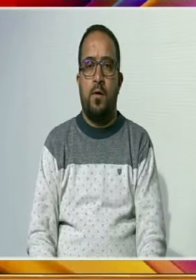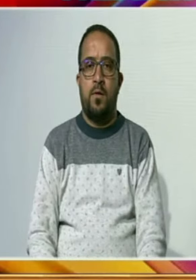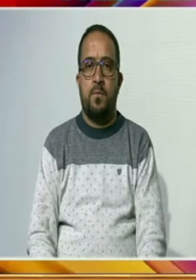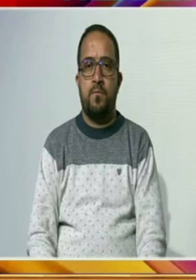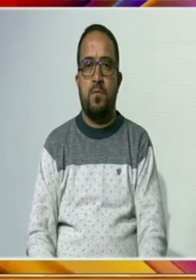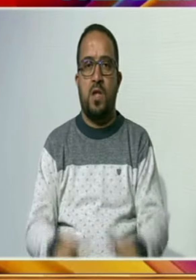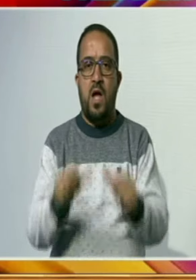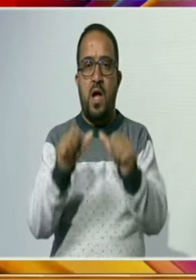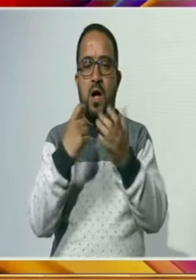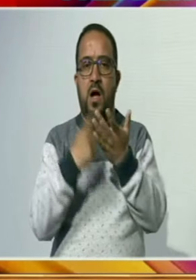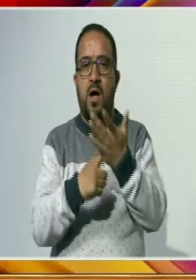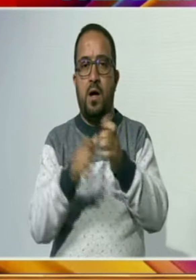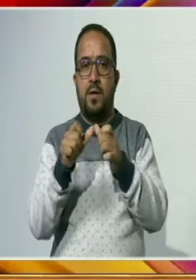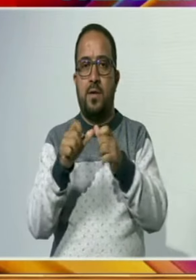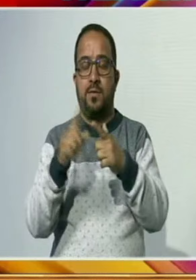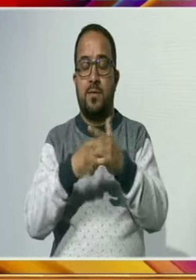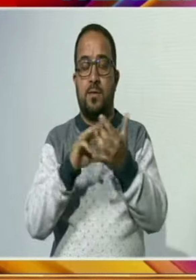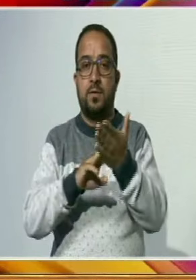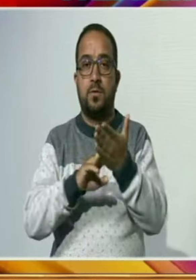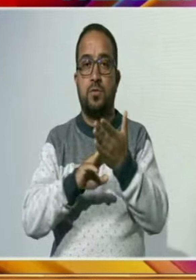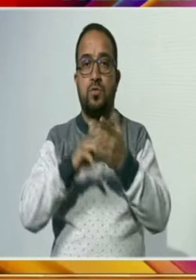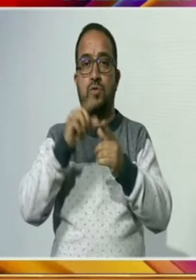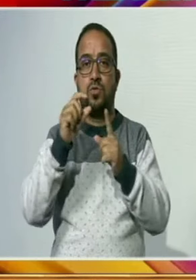رازدان ٹاپ پر تازہ برباری کے بعد